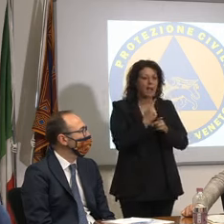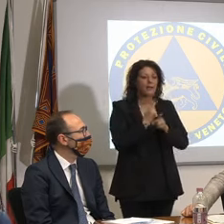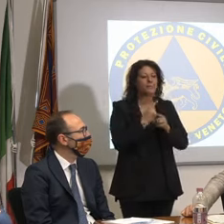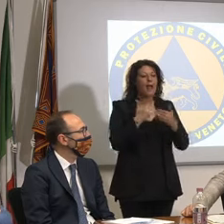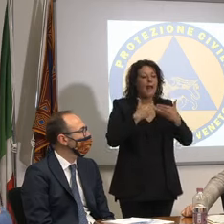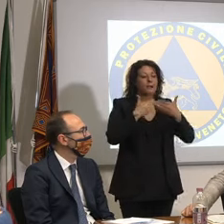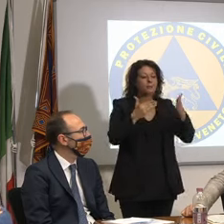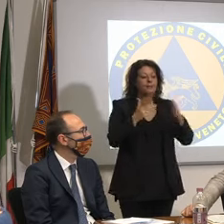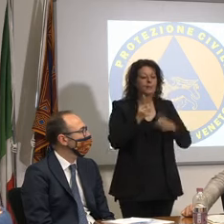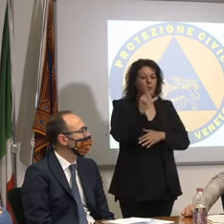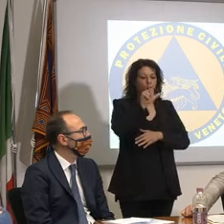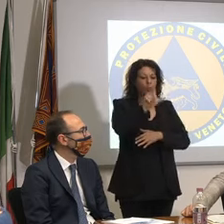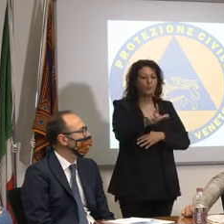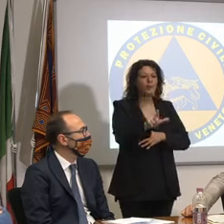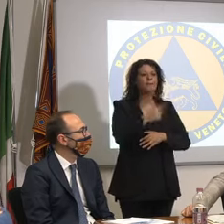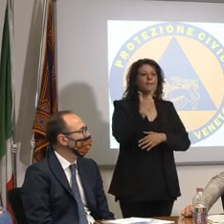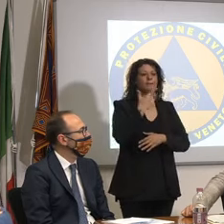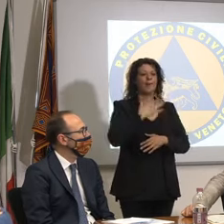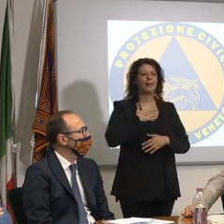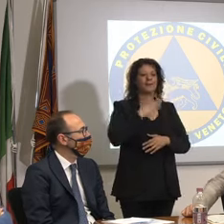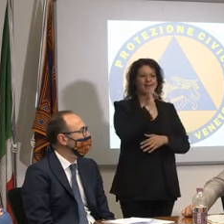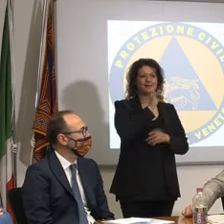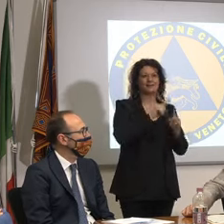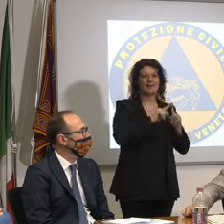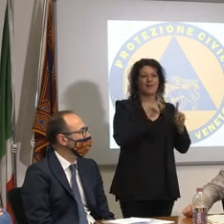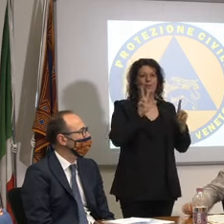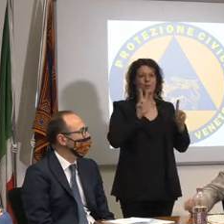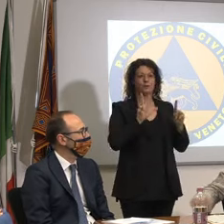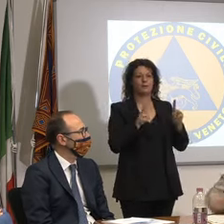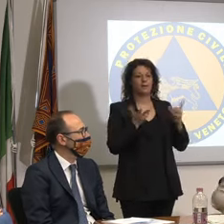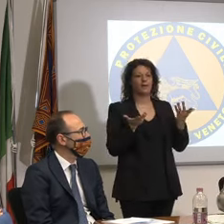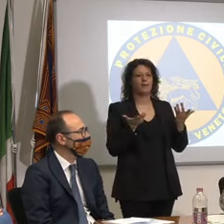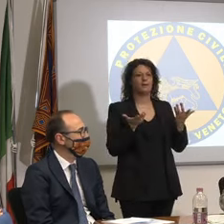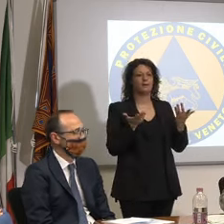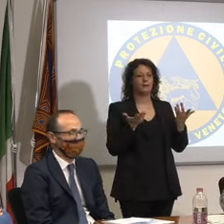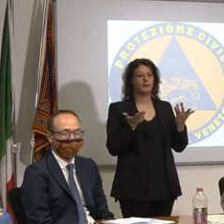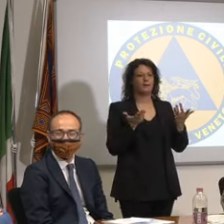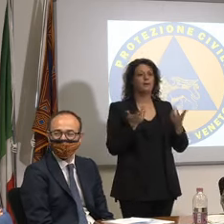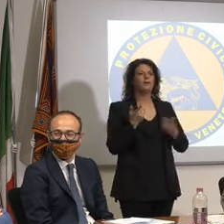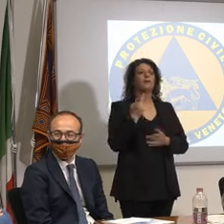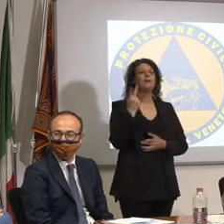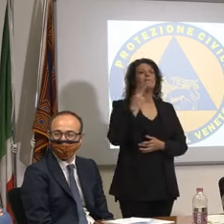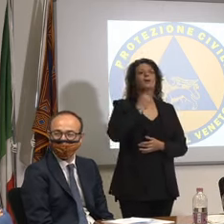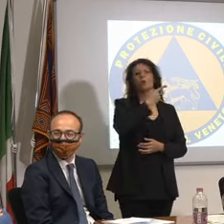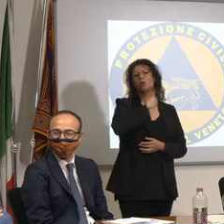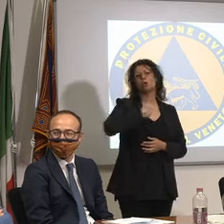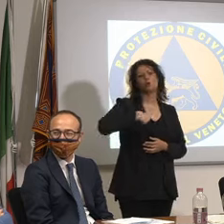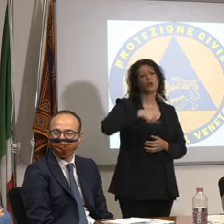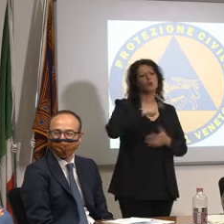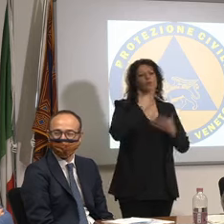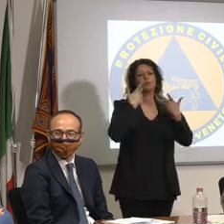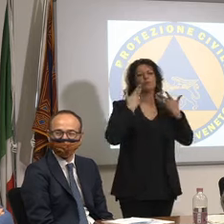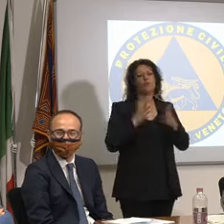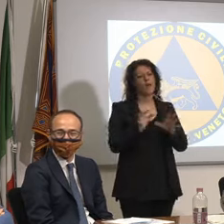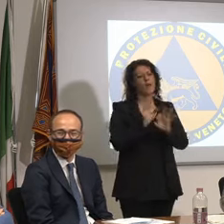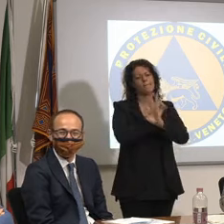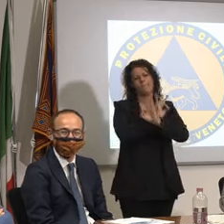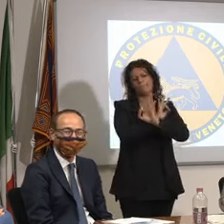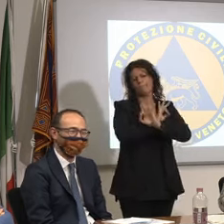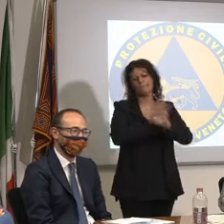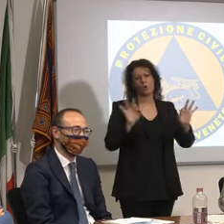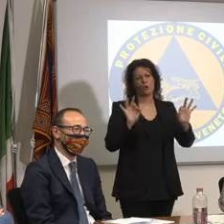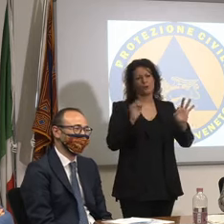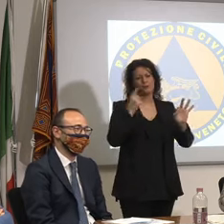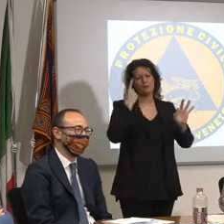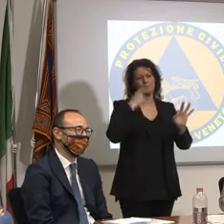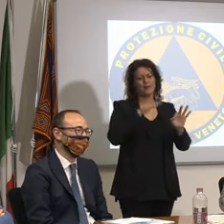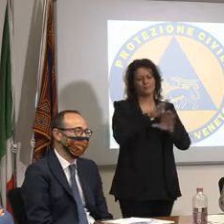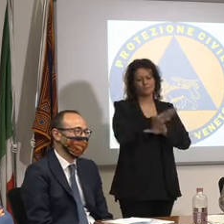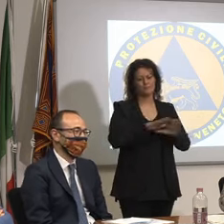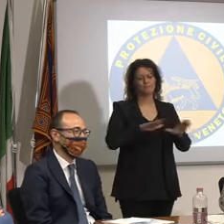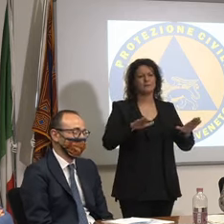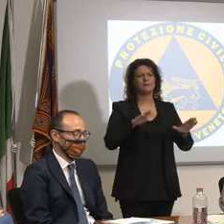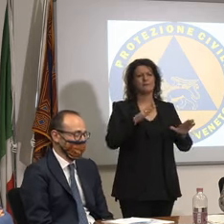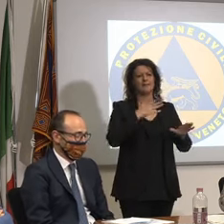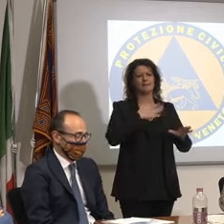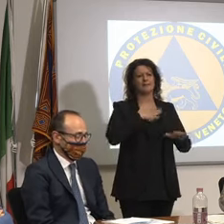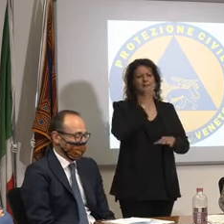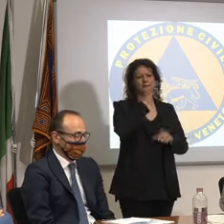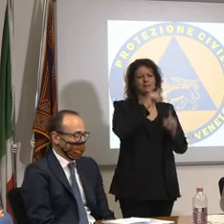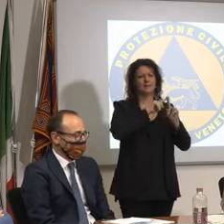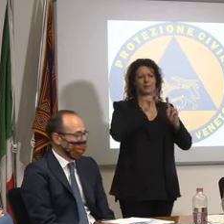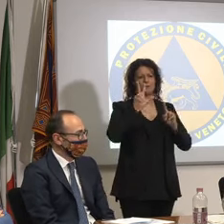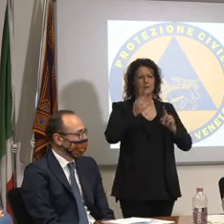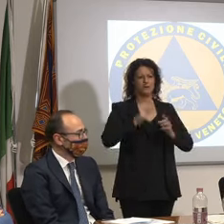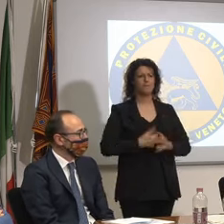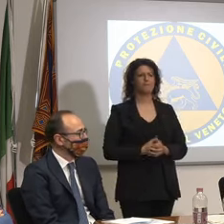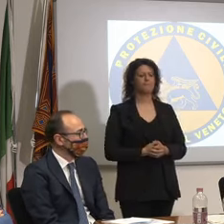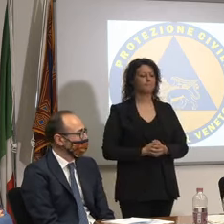videoconferenza noi siamo già con l'audio e anche il tagliando dello 03 un po di bimbi e poi passo la parola al Caner